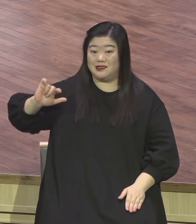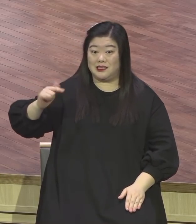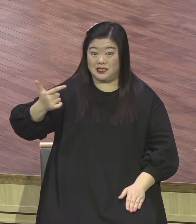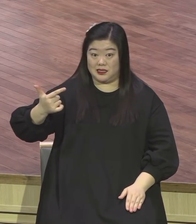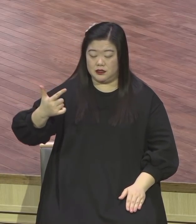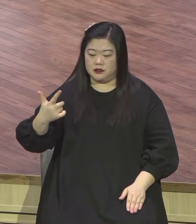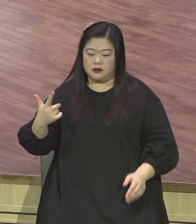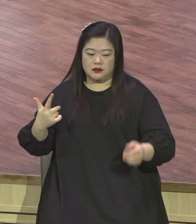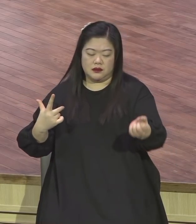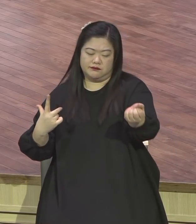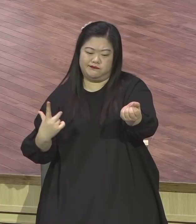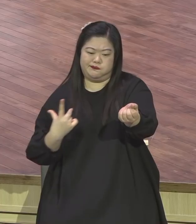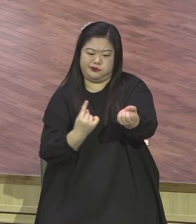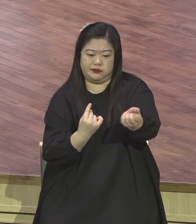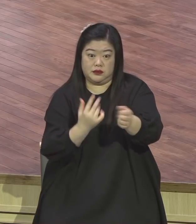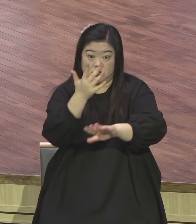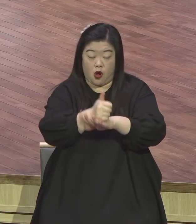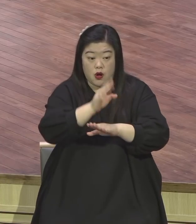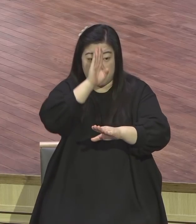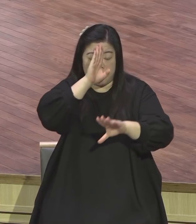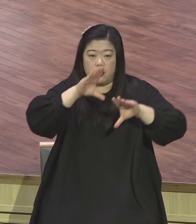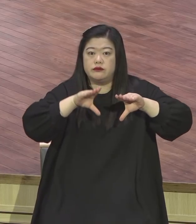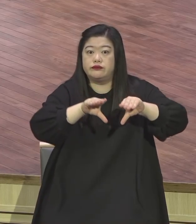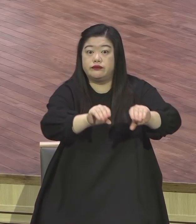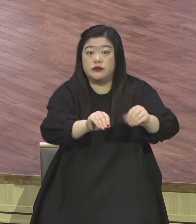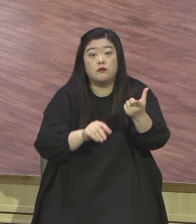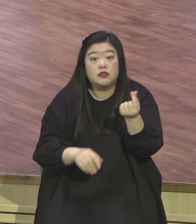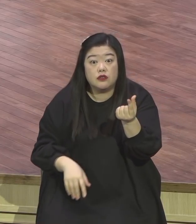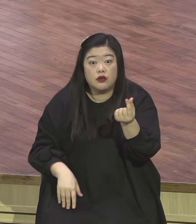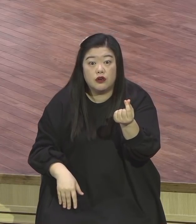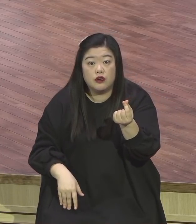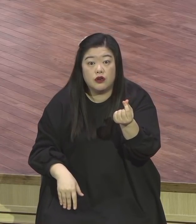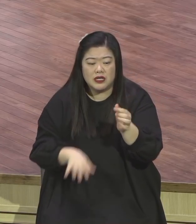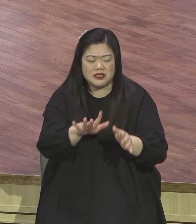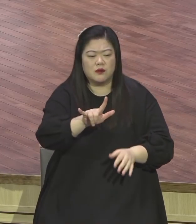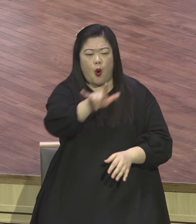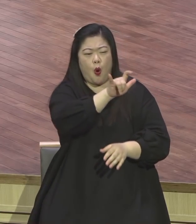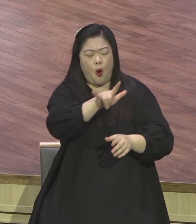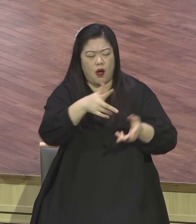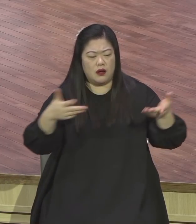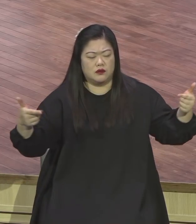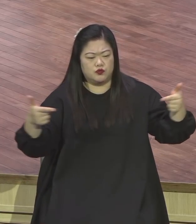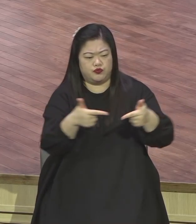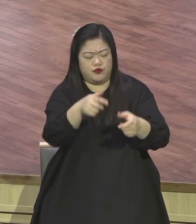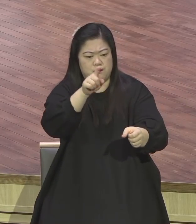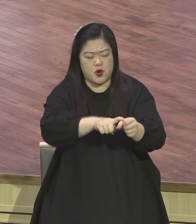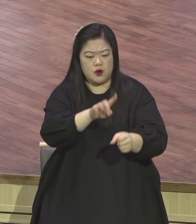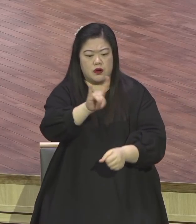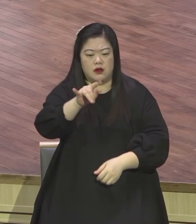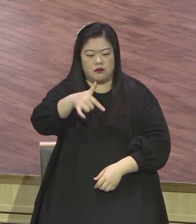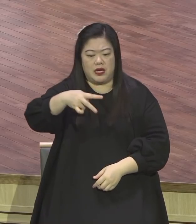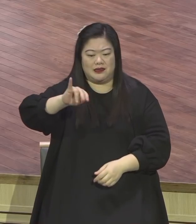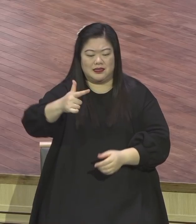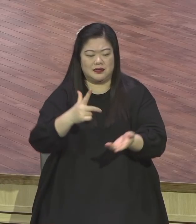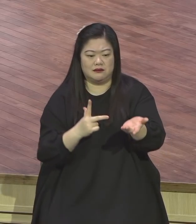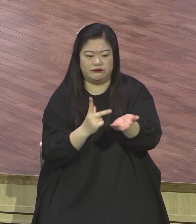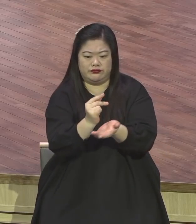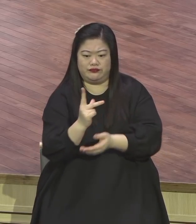신음하는 인류의 희망을 주듯이 우리는 영적 백신인